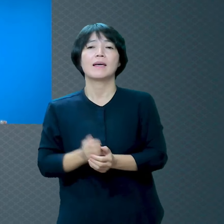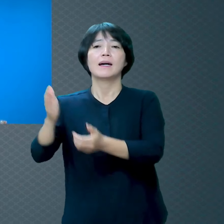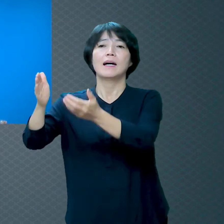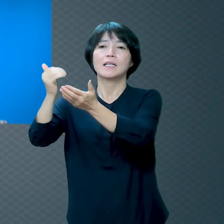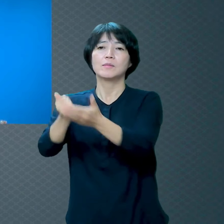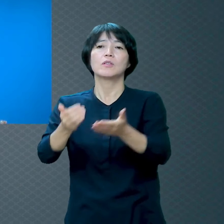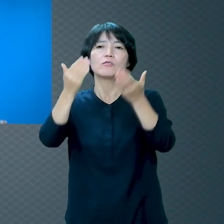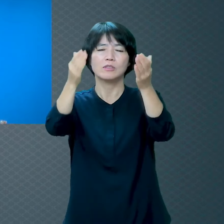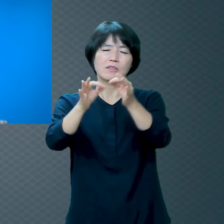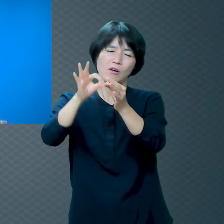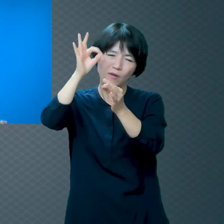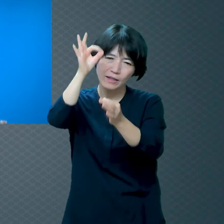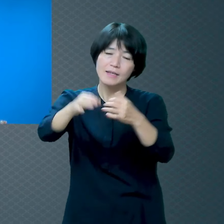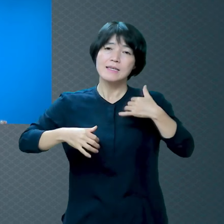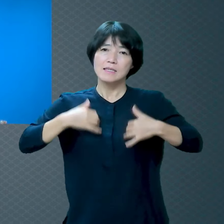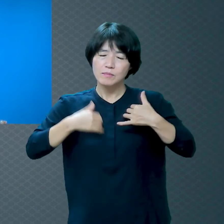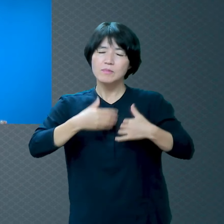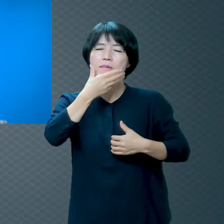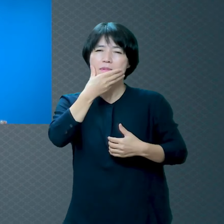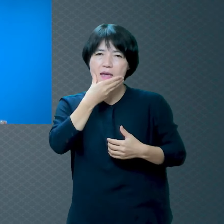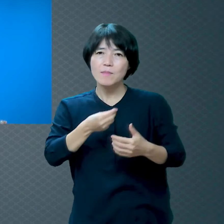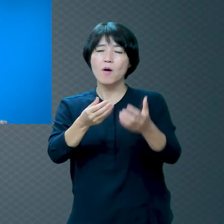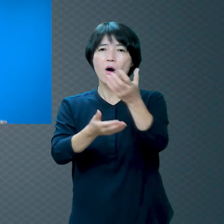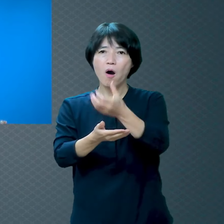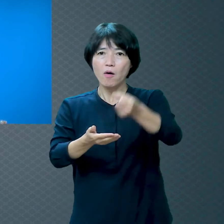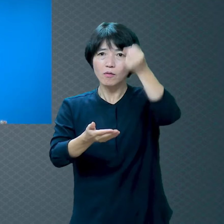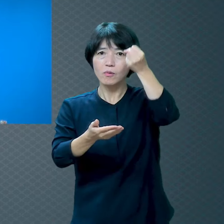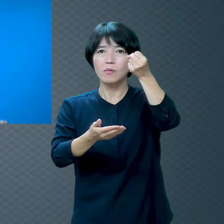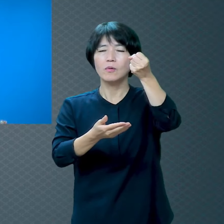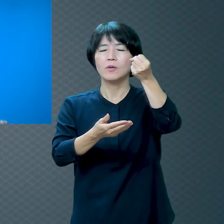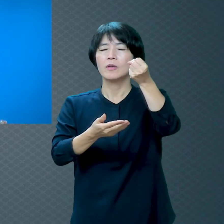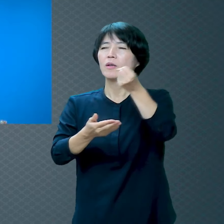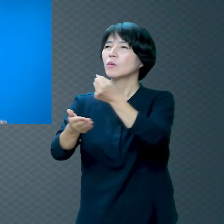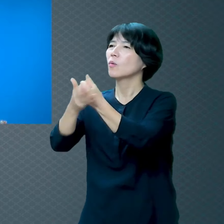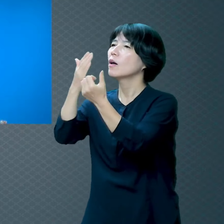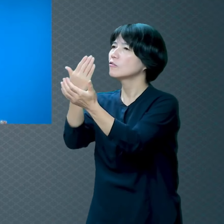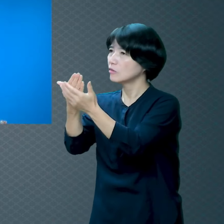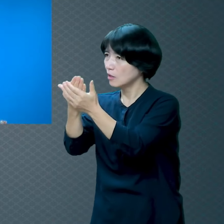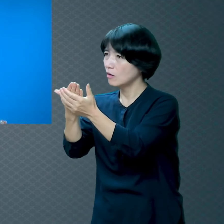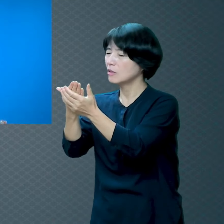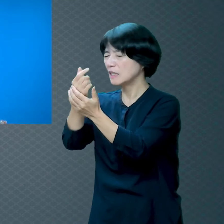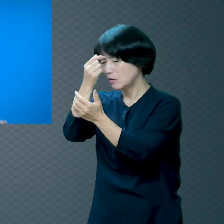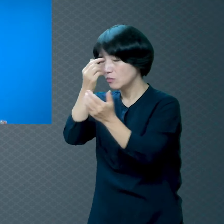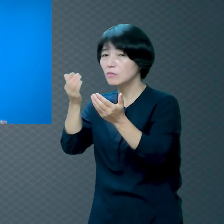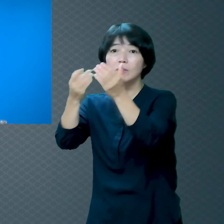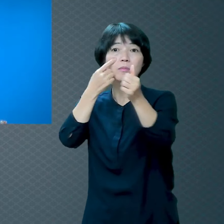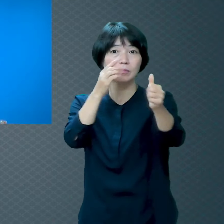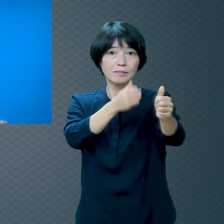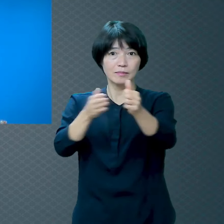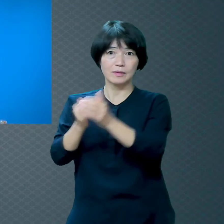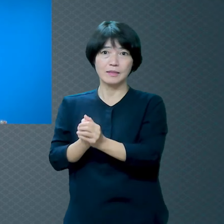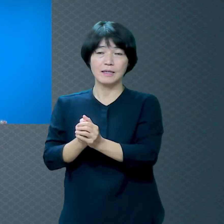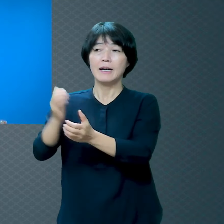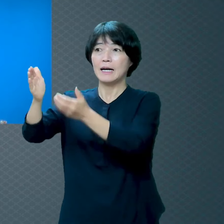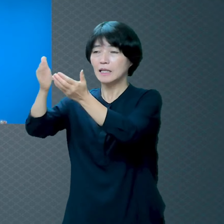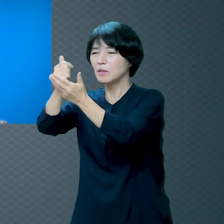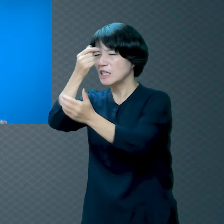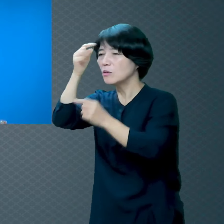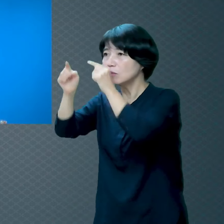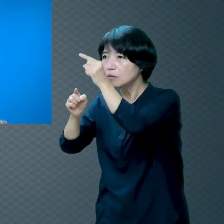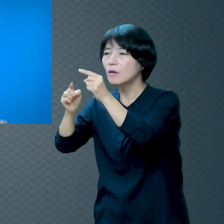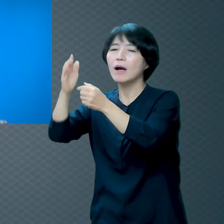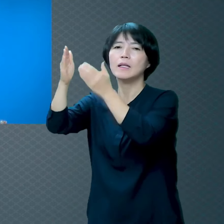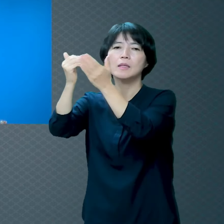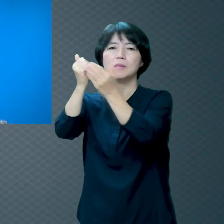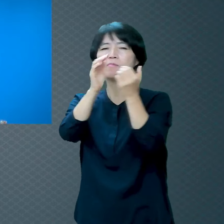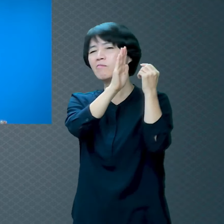기쁨 행복 저도 맛볼 수 있게 좀 도와주십시오 기도해 보셔요 기도해 하나님 그 기도 무시하지 않습니다